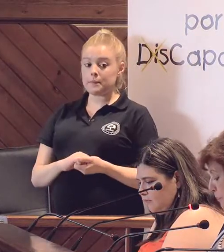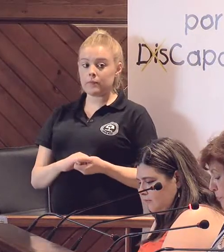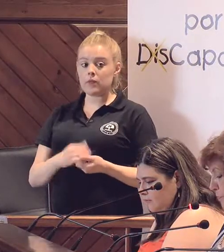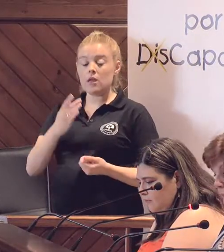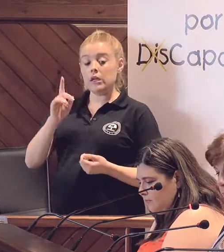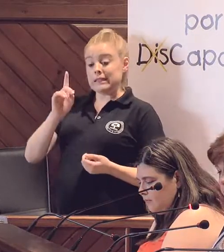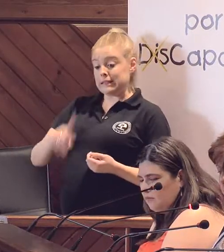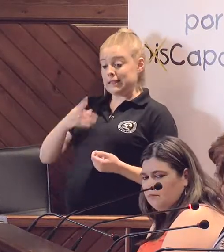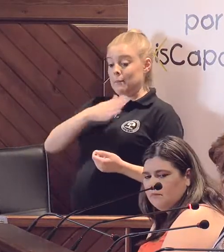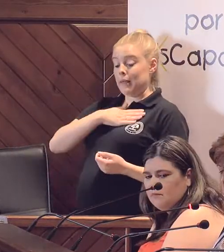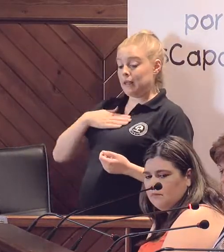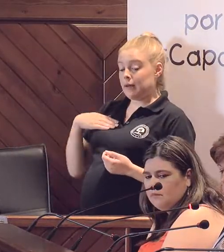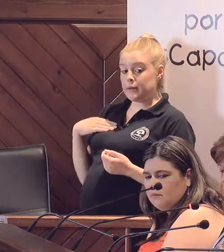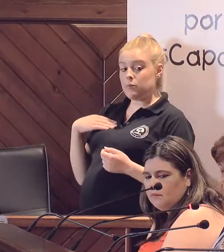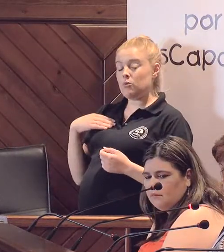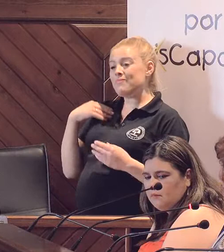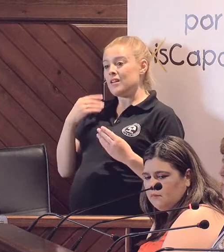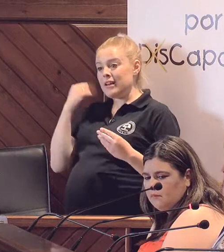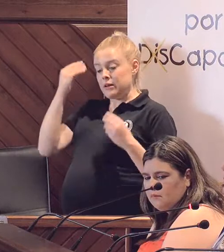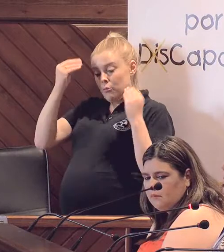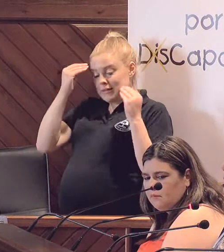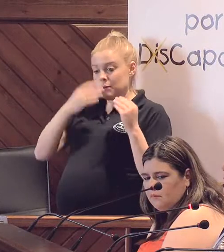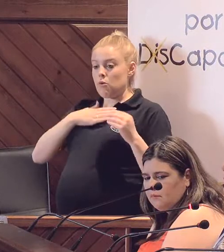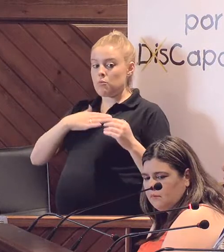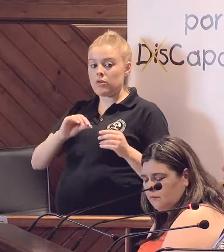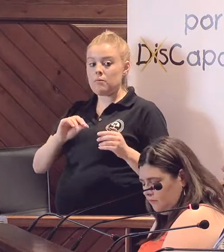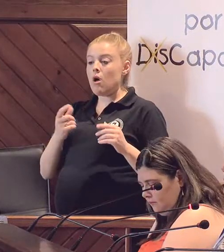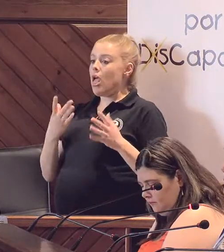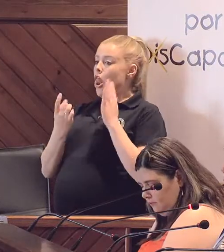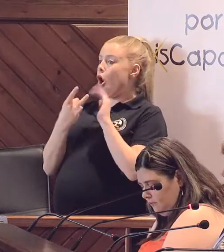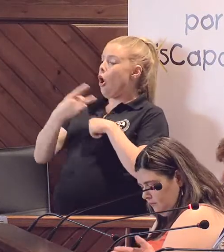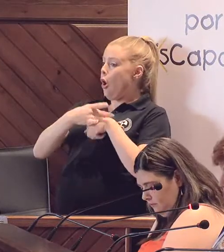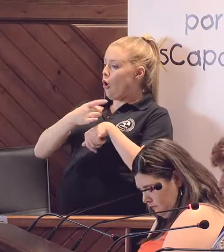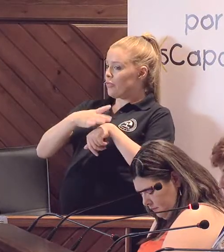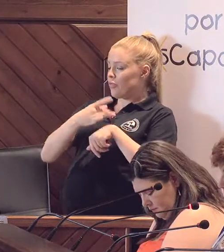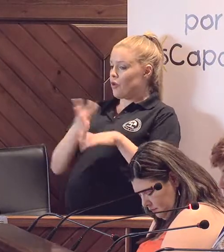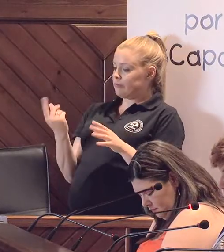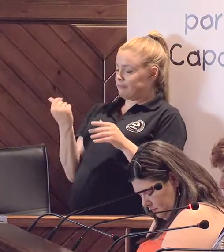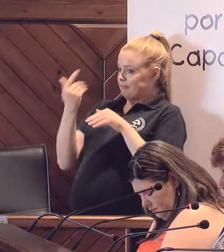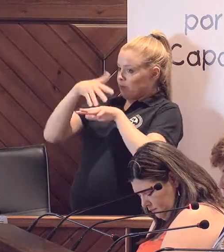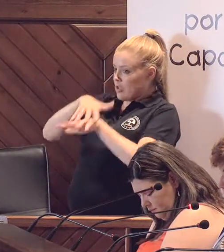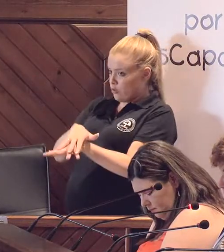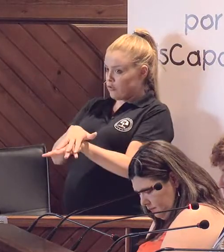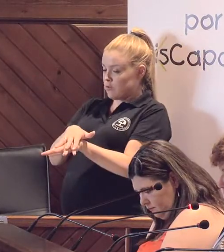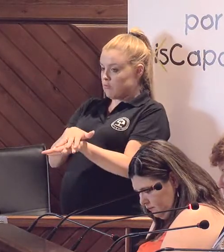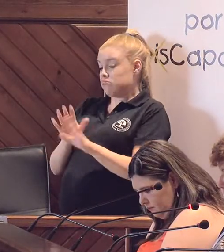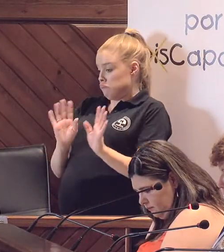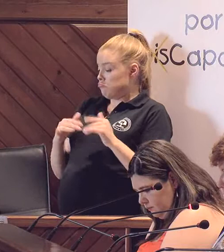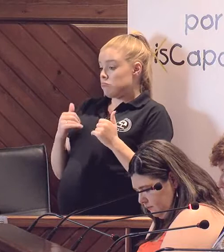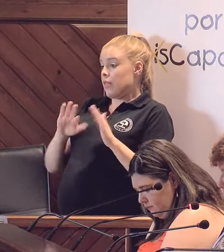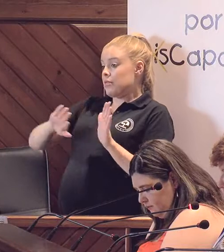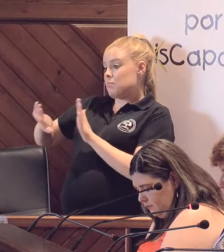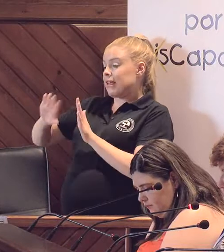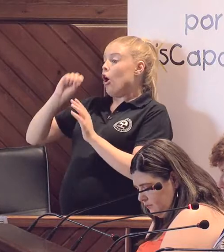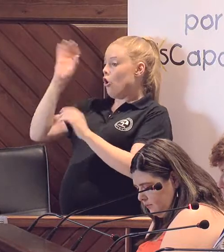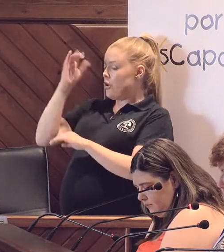Queremos también, creemos que se puede potenciar el ocio inclusivo. Es decir, aparte de las jornadas que tenemos, de estas jornadas